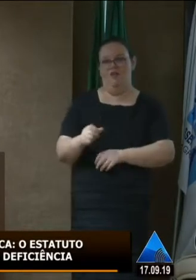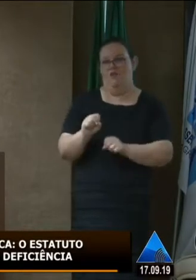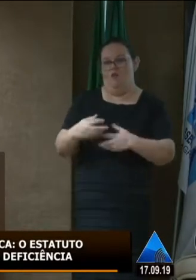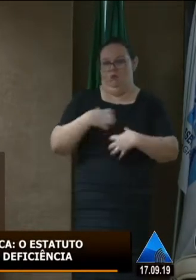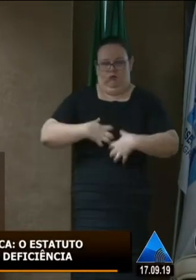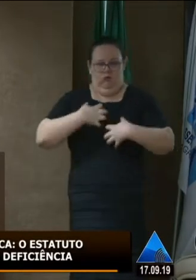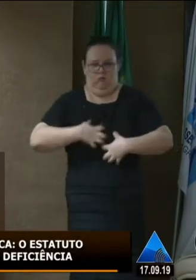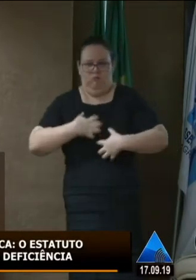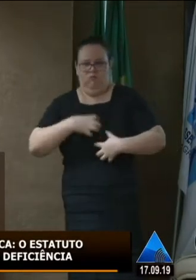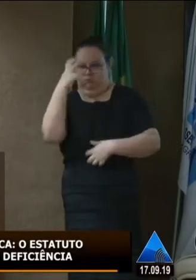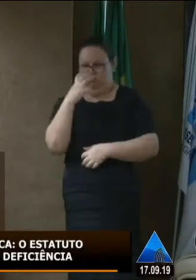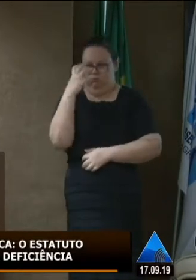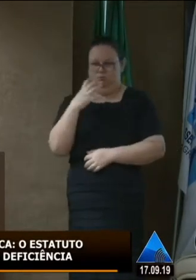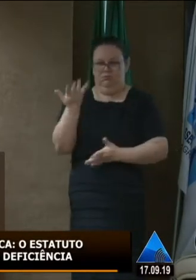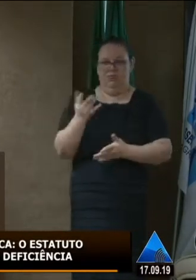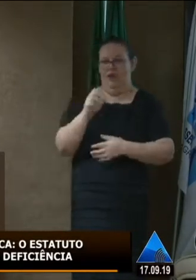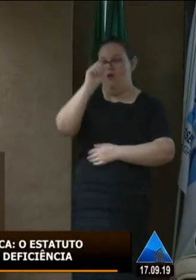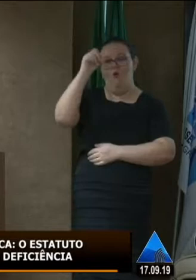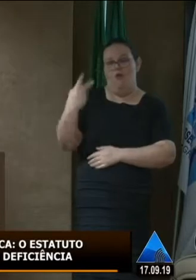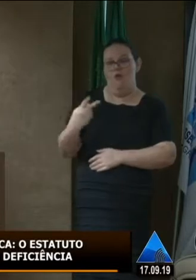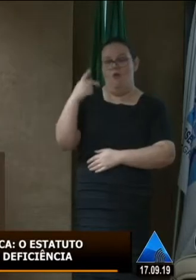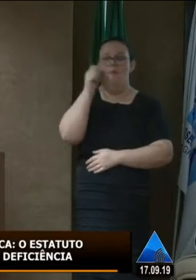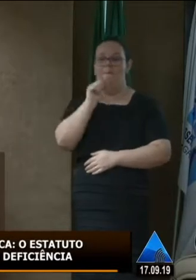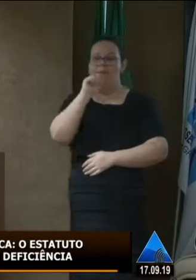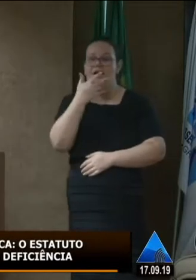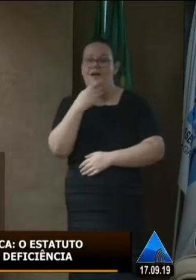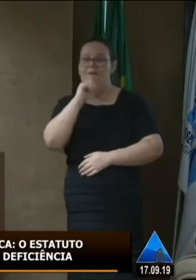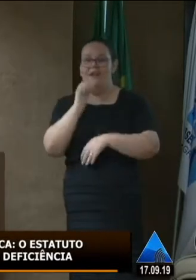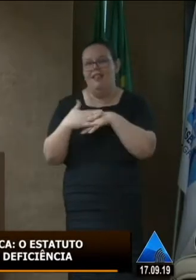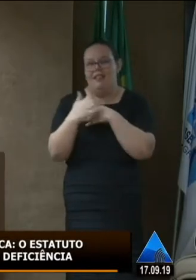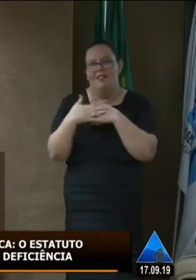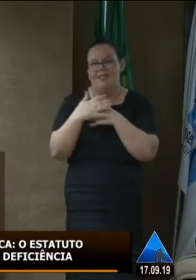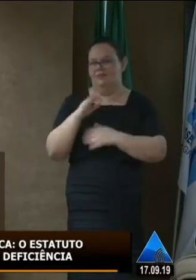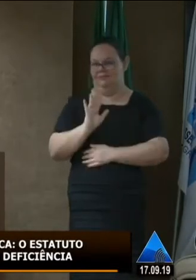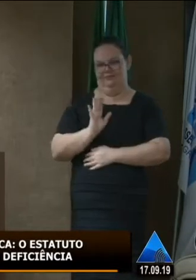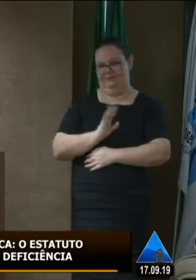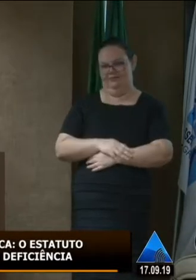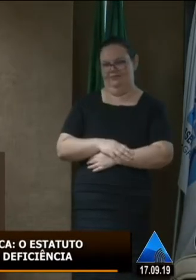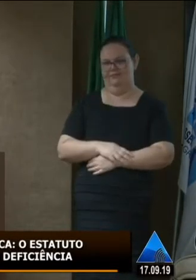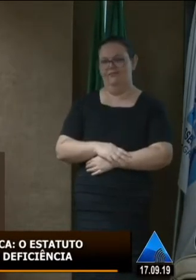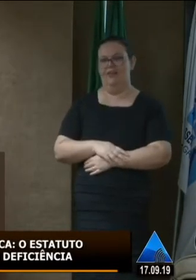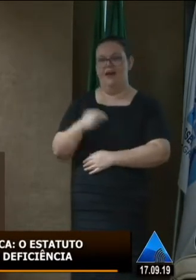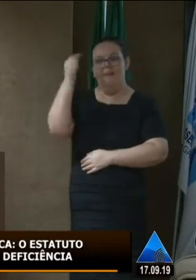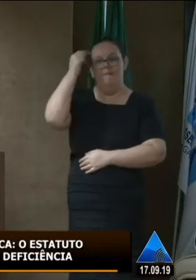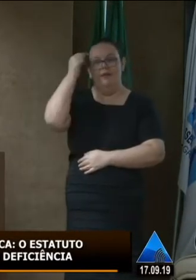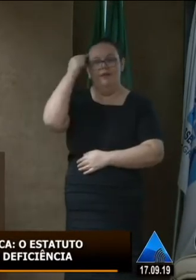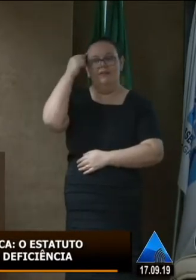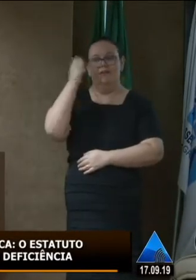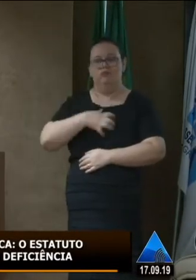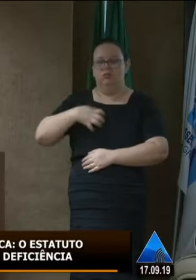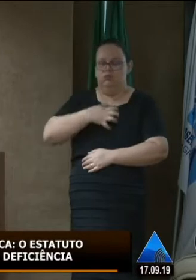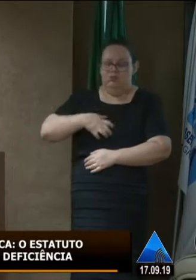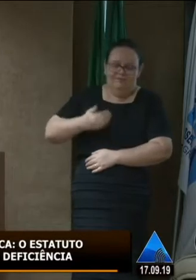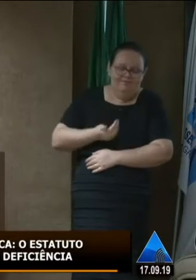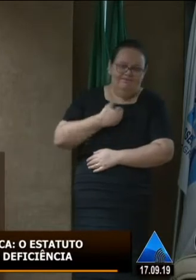mãe passamos a mão na cabeça dos nossos filhos e a gente sabe que não é por esse lado aí. Dizer das nossas angústias